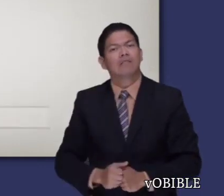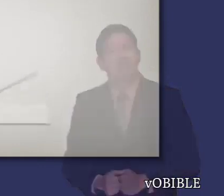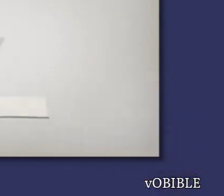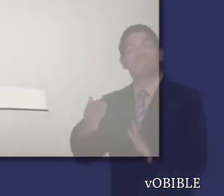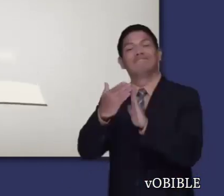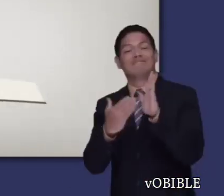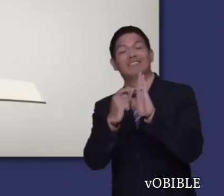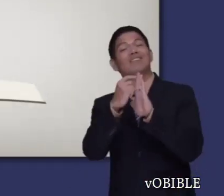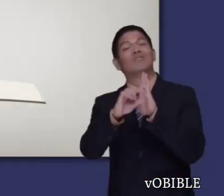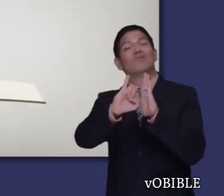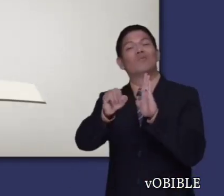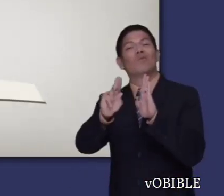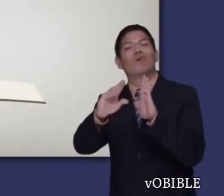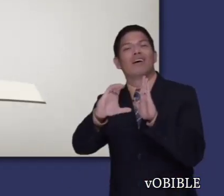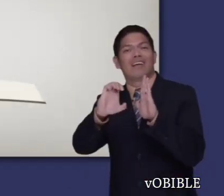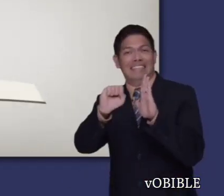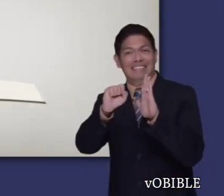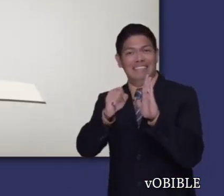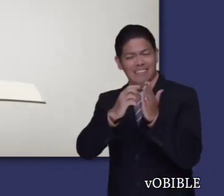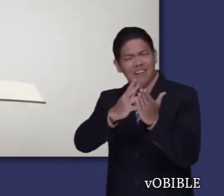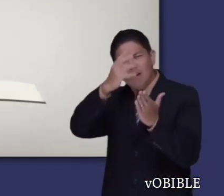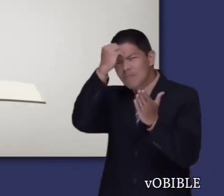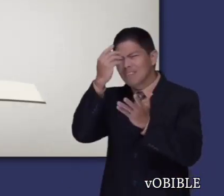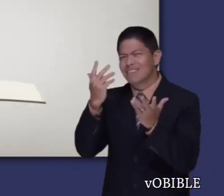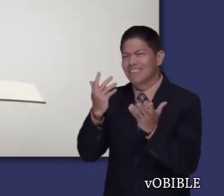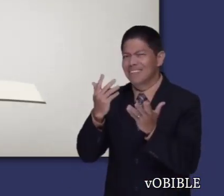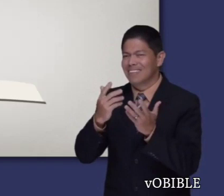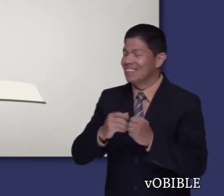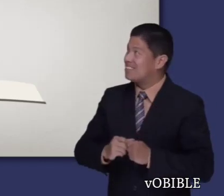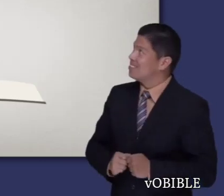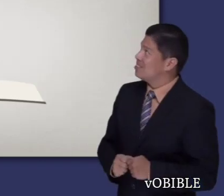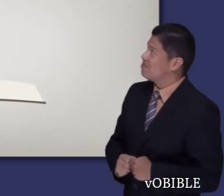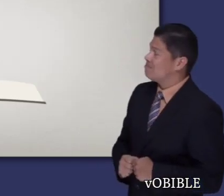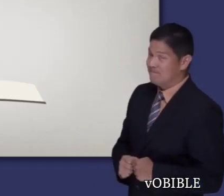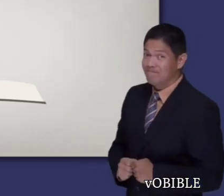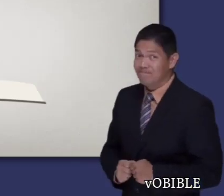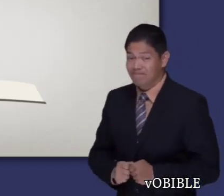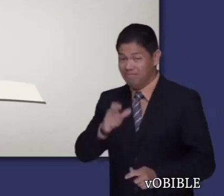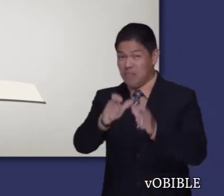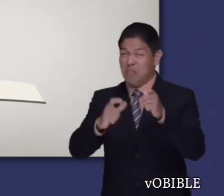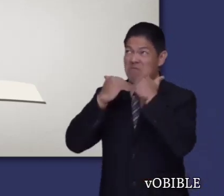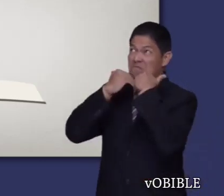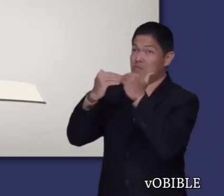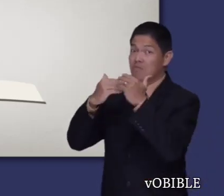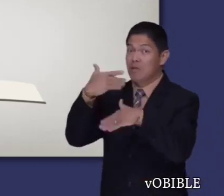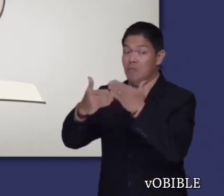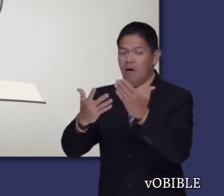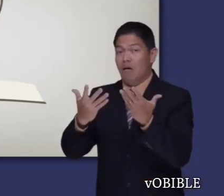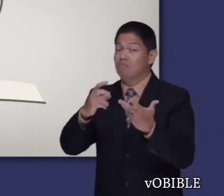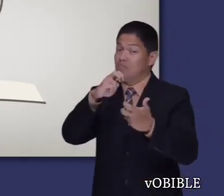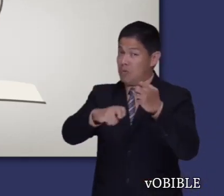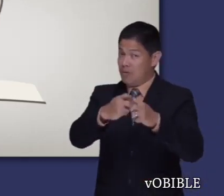Cuando lea el libro de jueces, fíjese en las malas consecuencias de abandonar a Jehová. Vea que Jehová